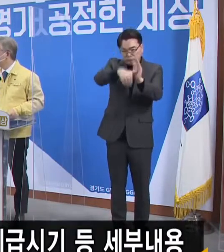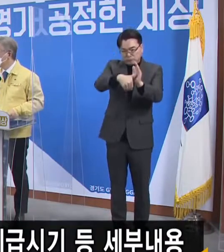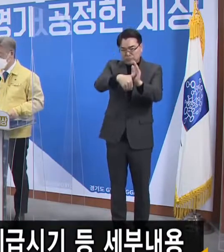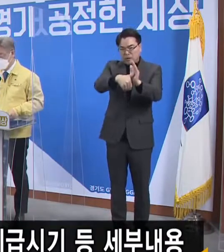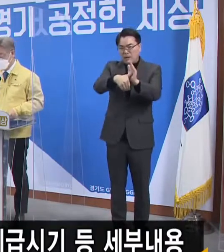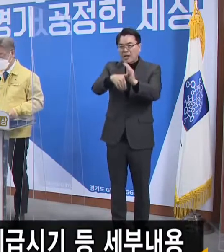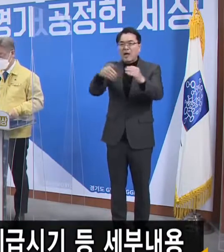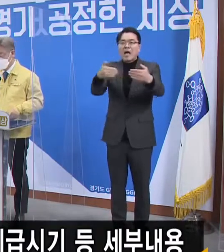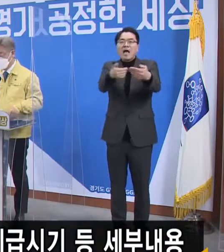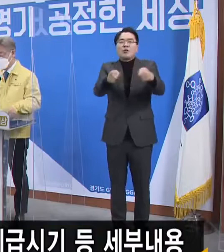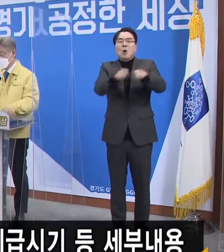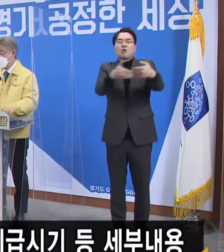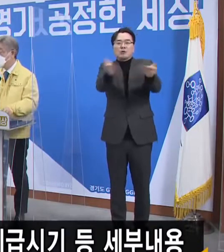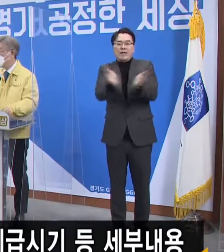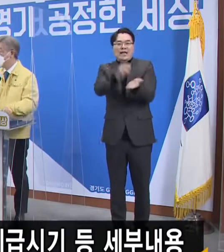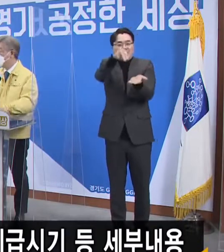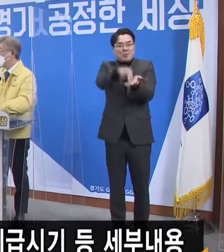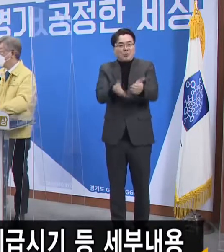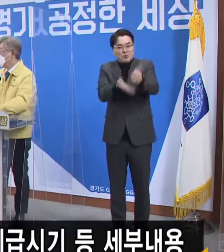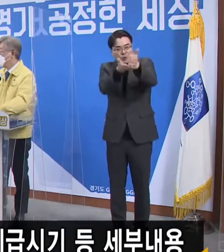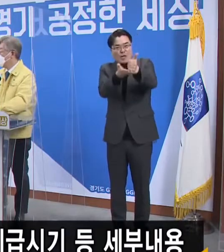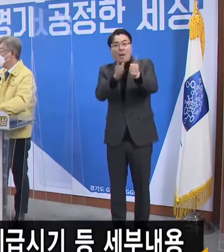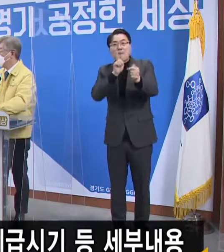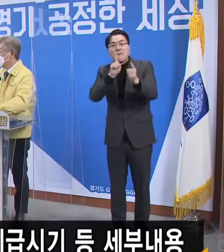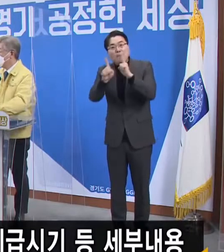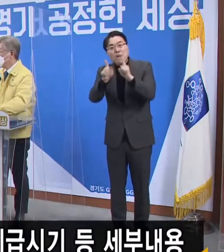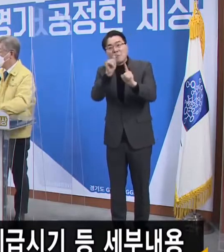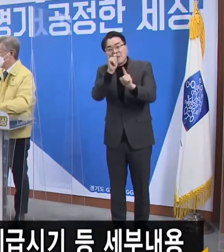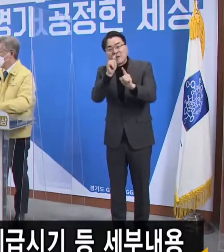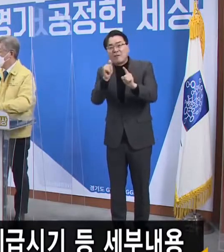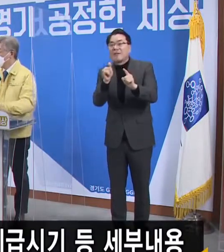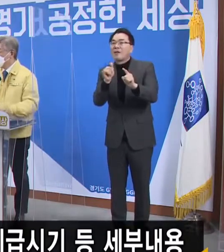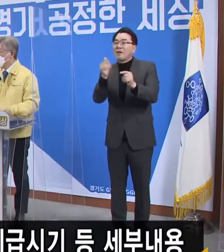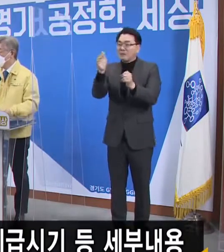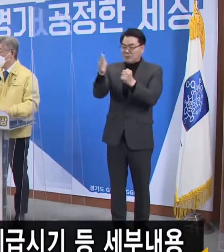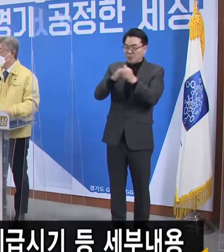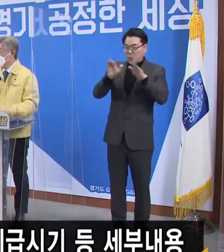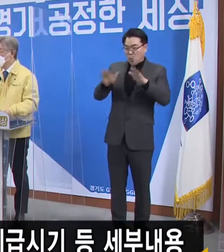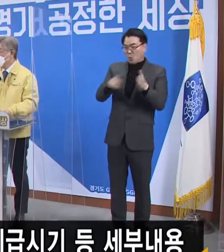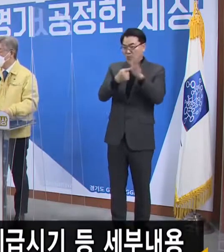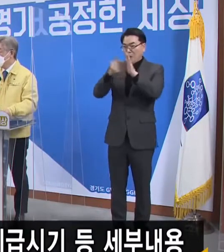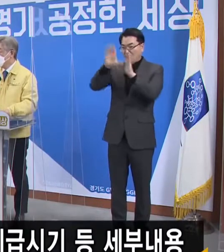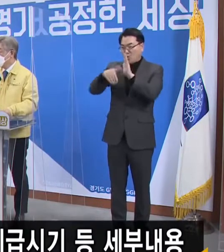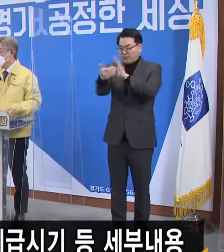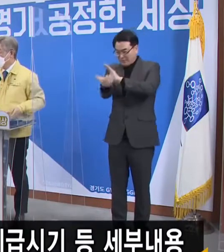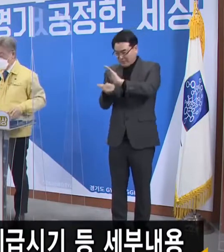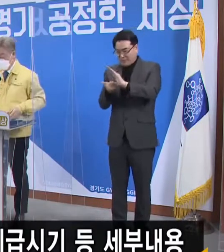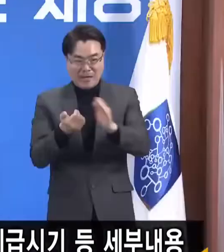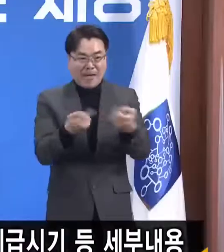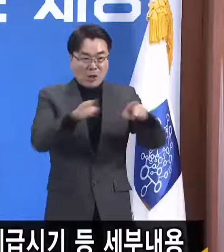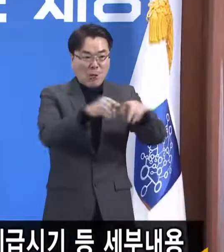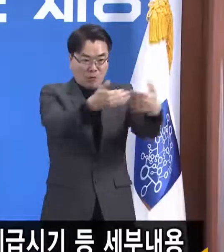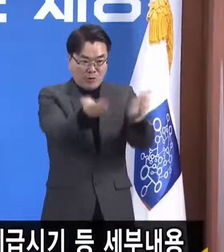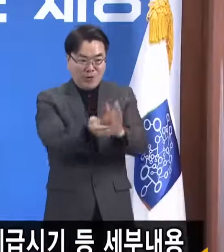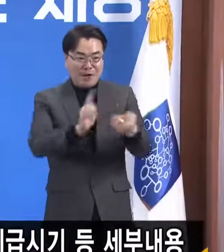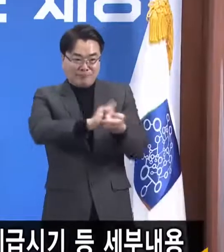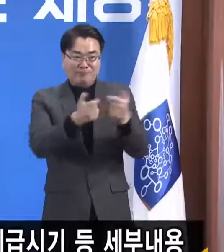결정한다고 말씀하셨는데 오늘 발표 내용은 당과의 원만한 논의를 거친 것인지 질문하셨습니다.